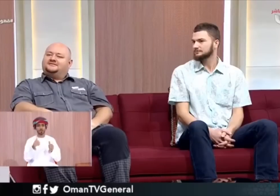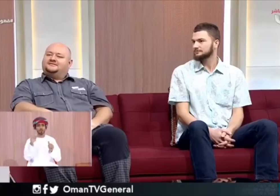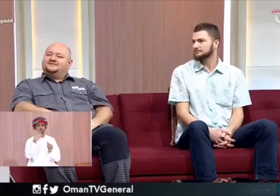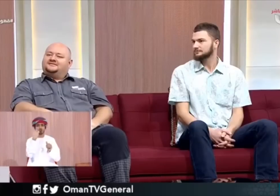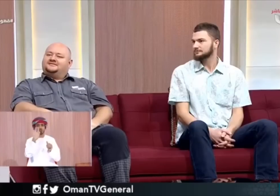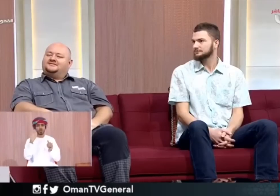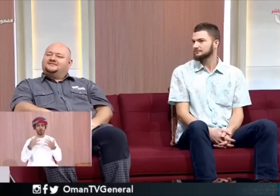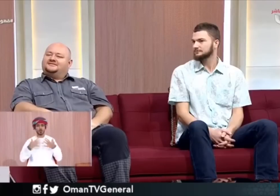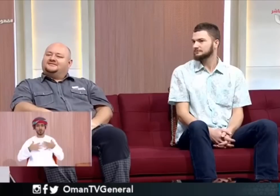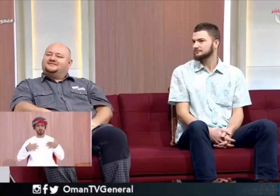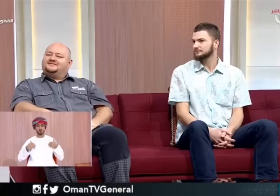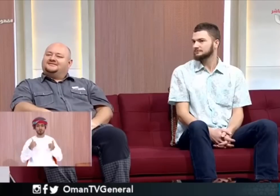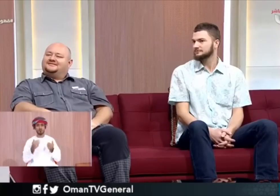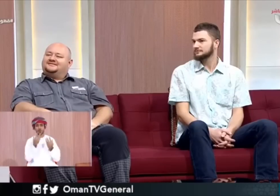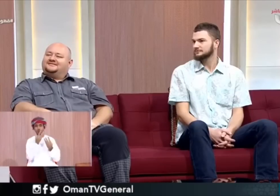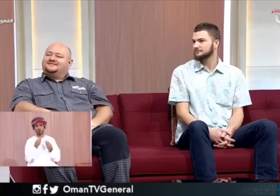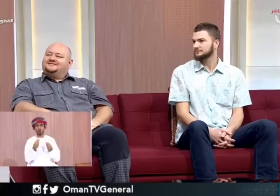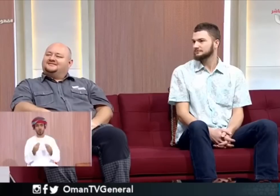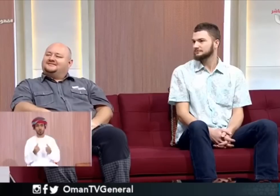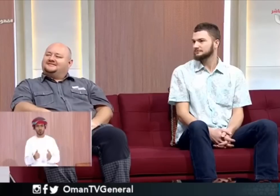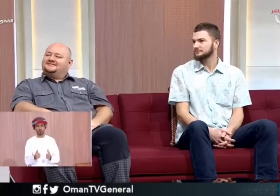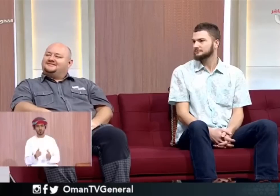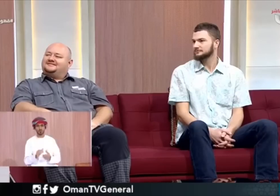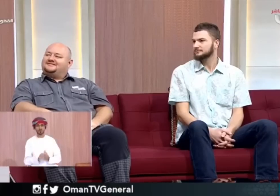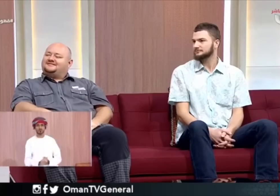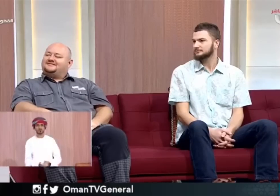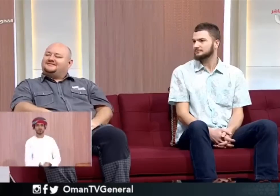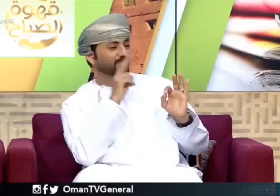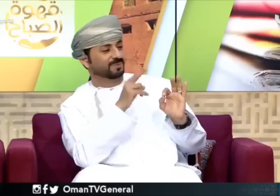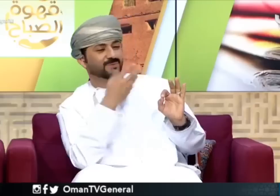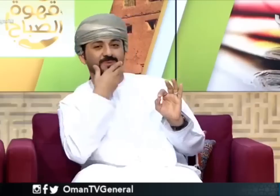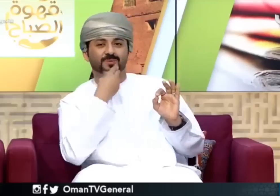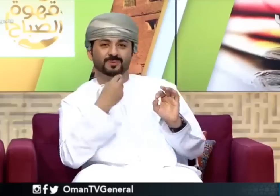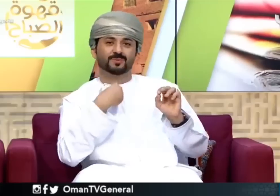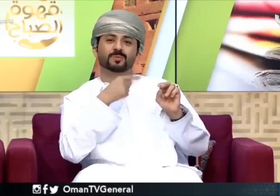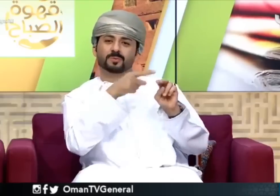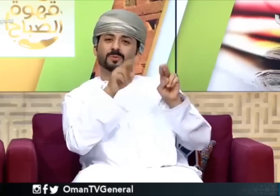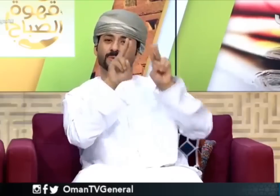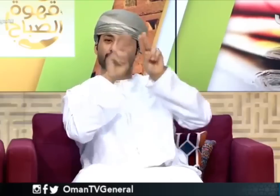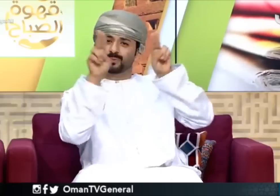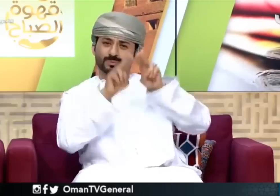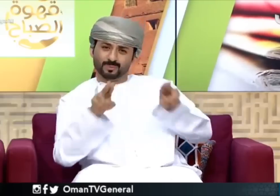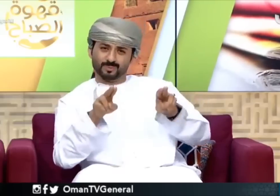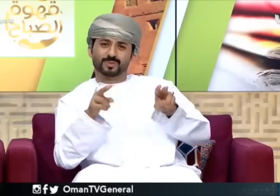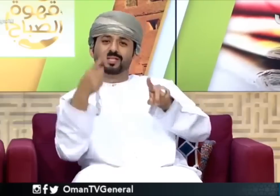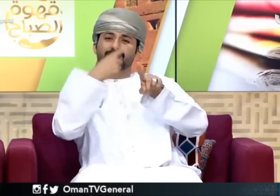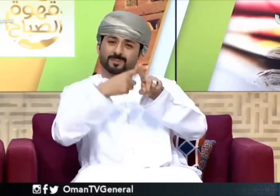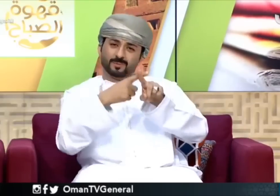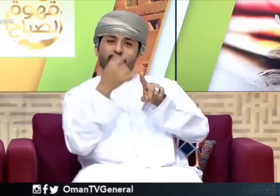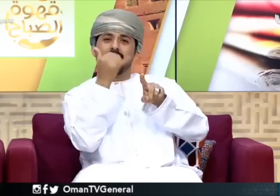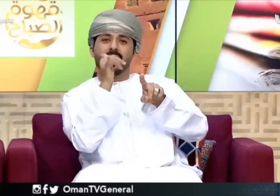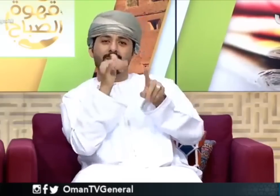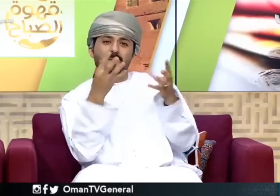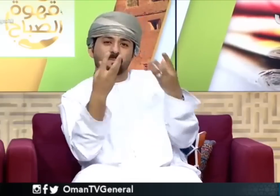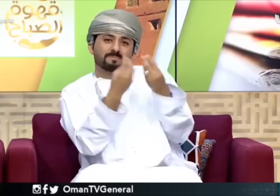والأمن والأمان كان يتكلم بشكل كبير جدا وأيضا يتكلم باللغة العالمية